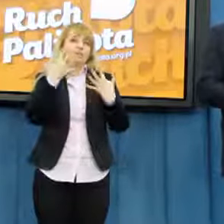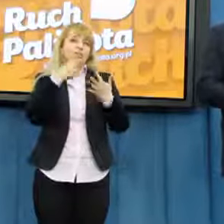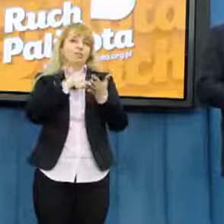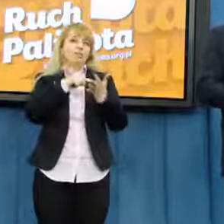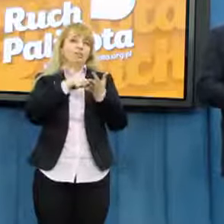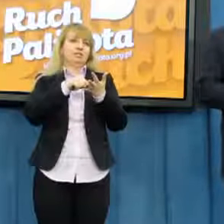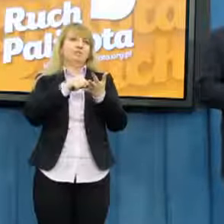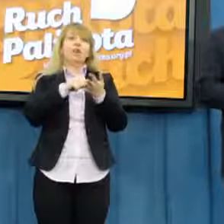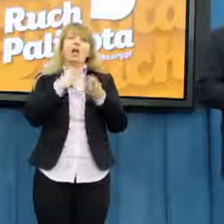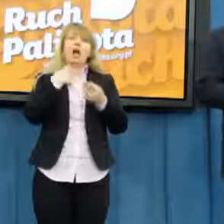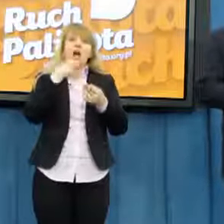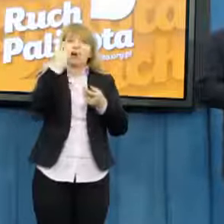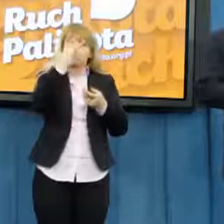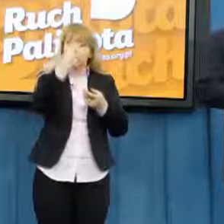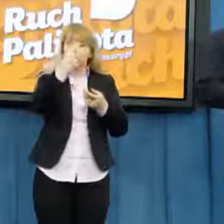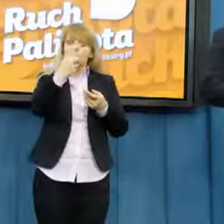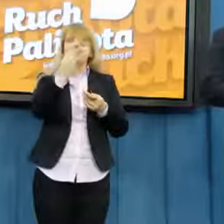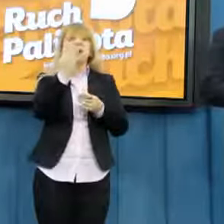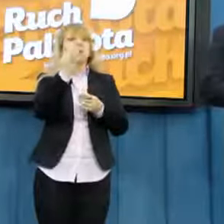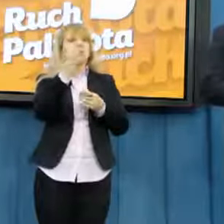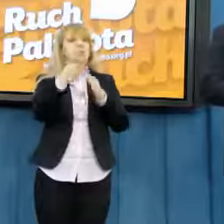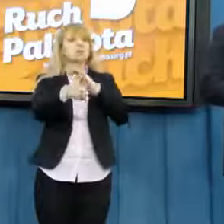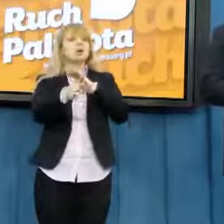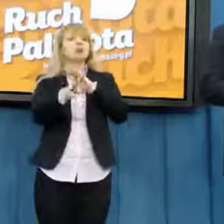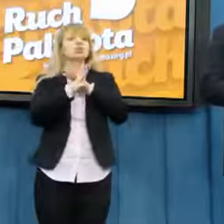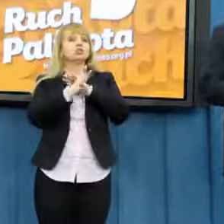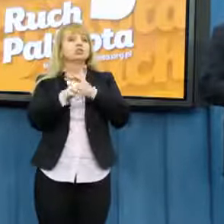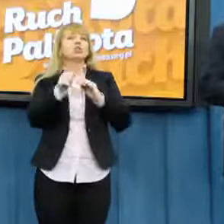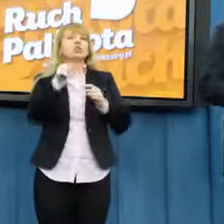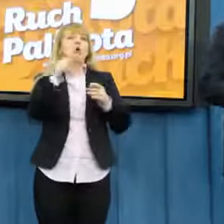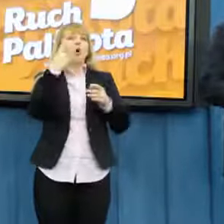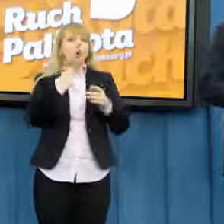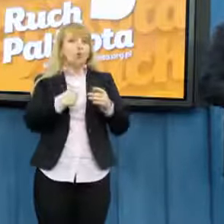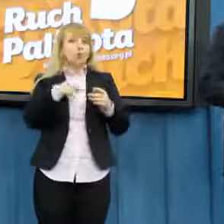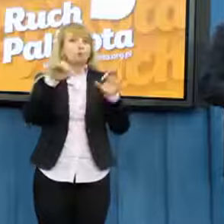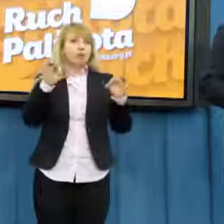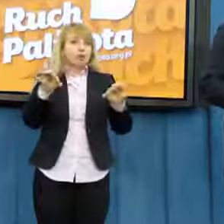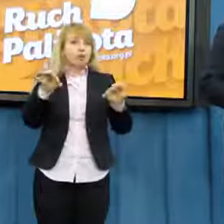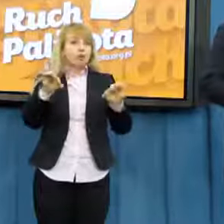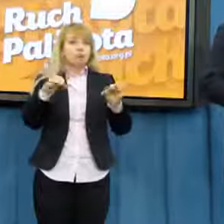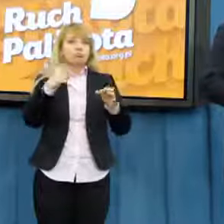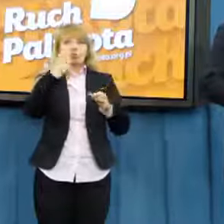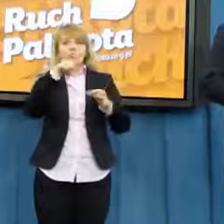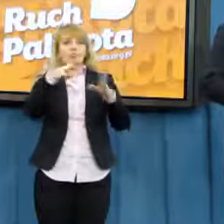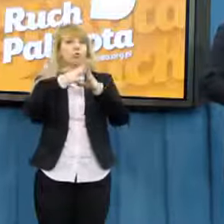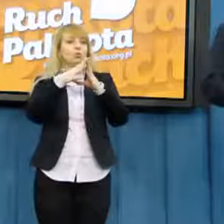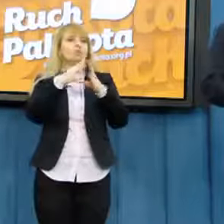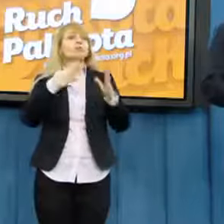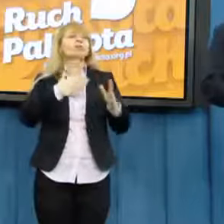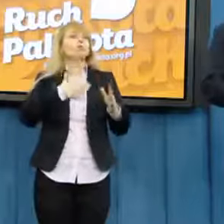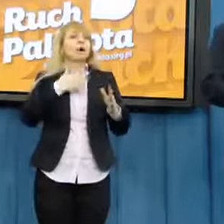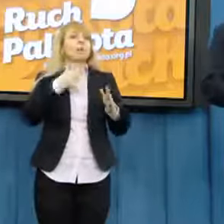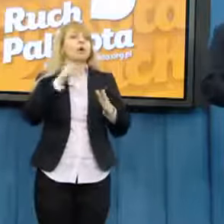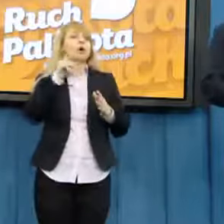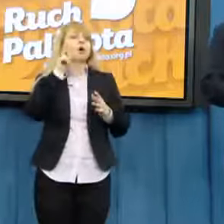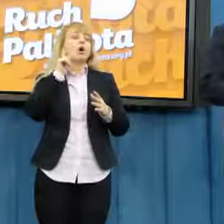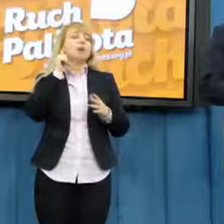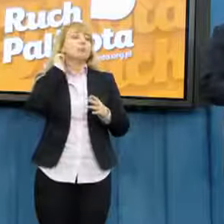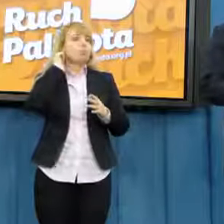uwagę, że na 460 osób w tej kadencji 110 mamy tylko pań, a 350